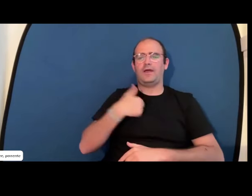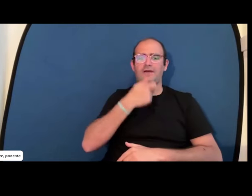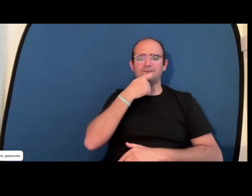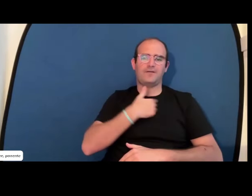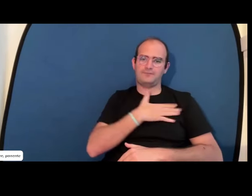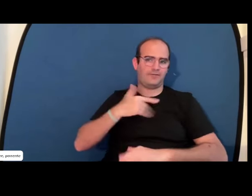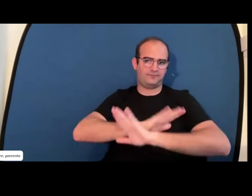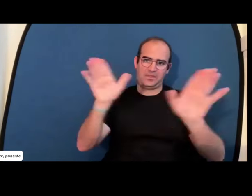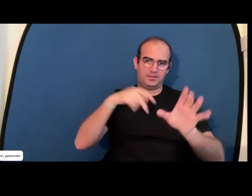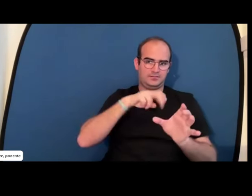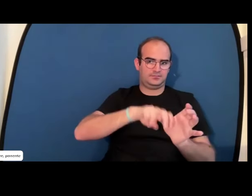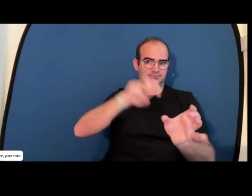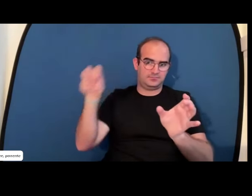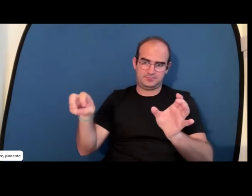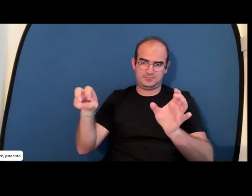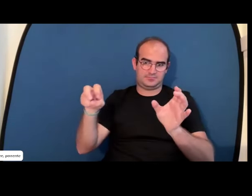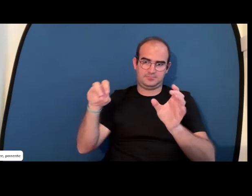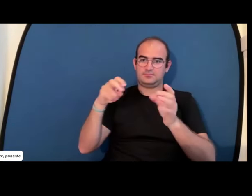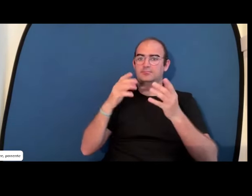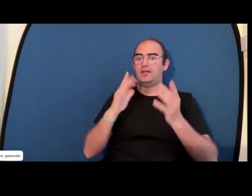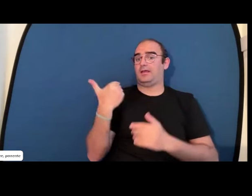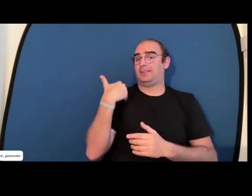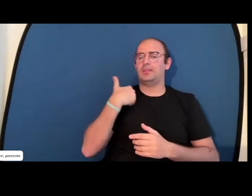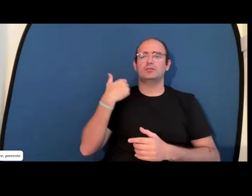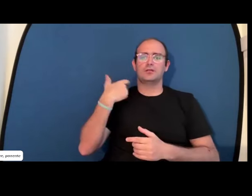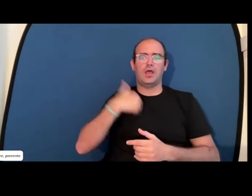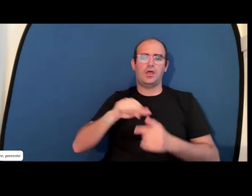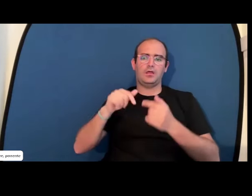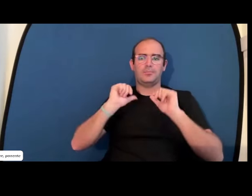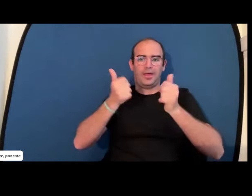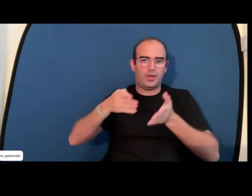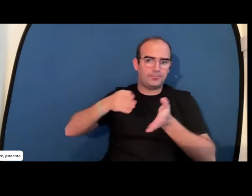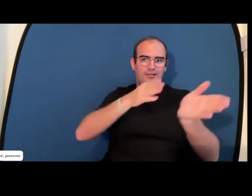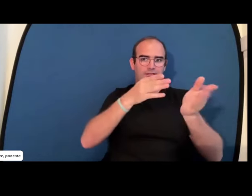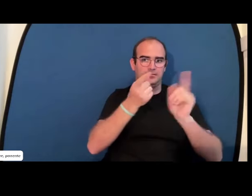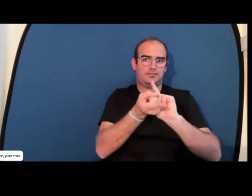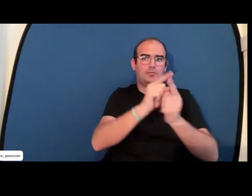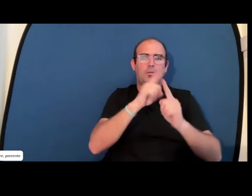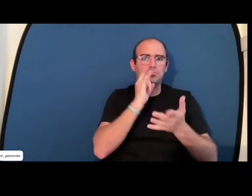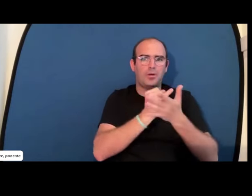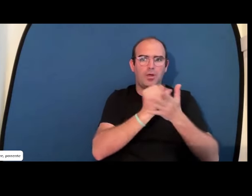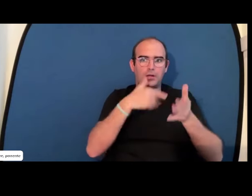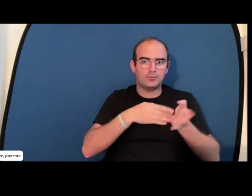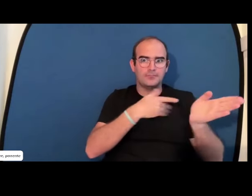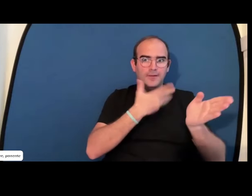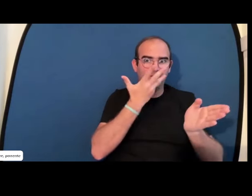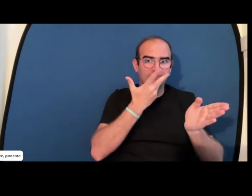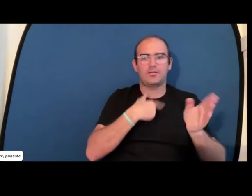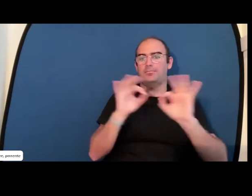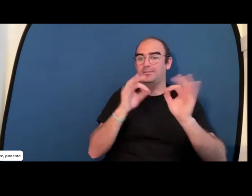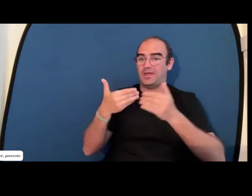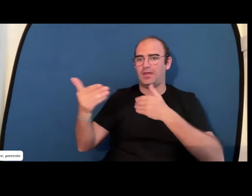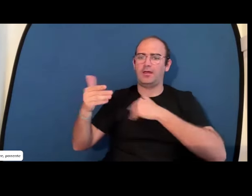mismo trabajo en recursos ya no trabajo en recursos humanos hace poco empecé a